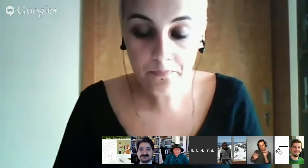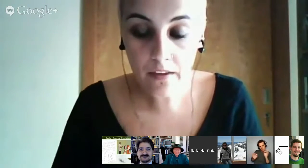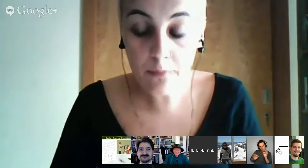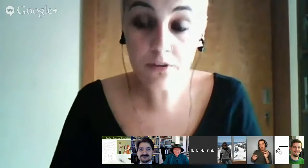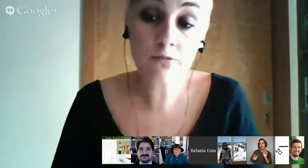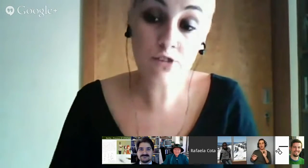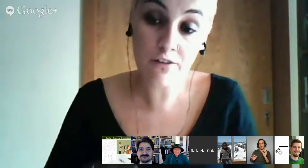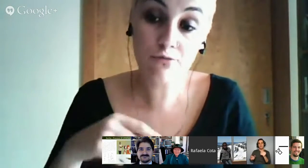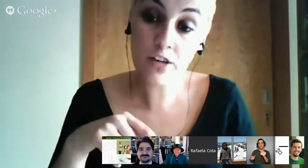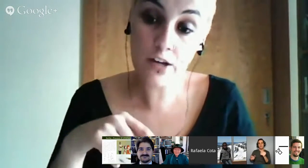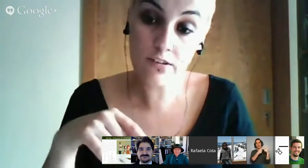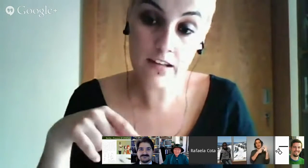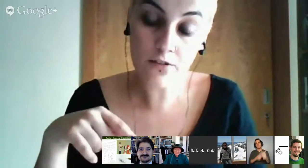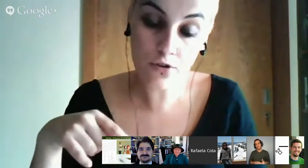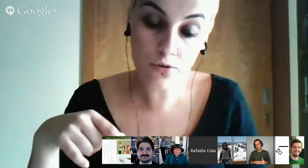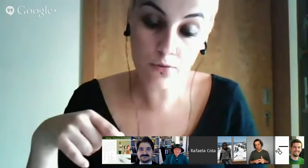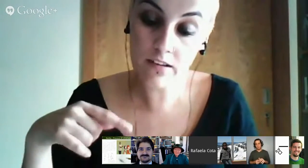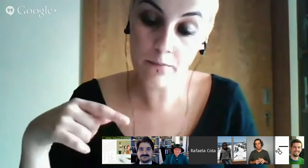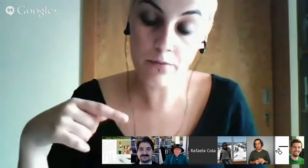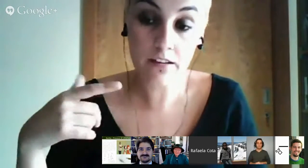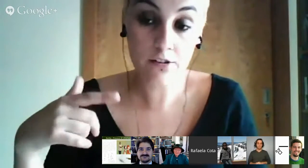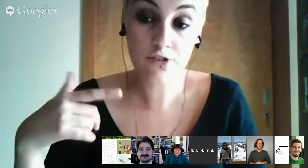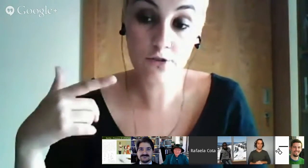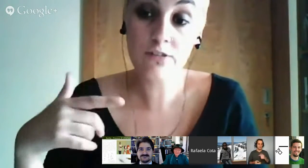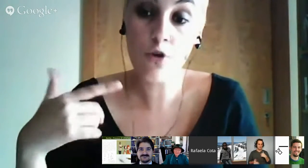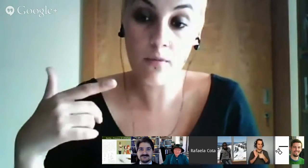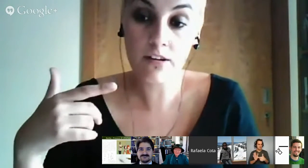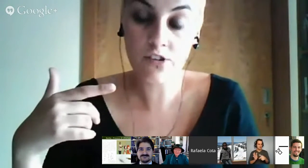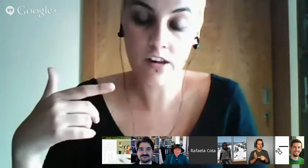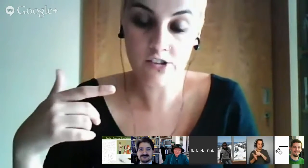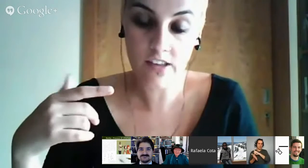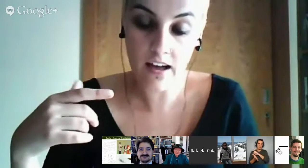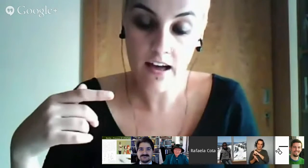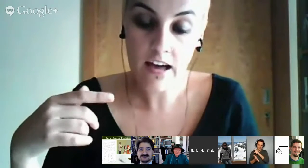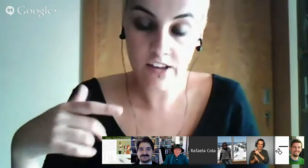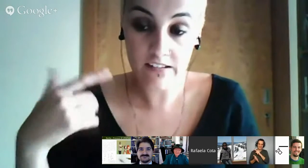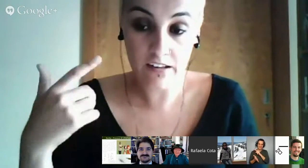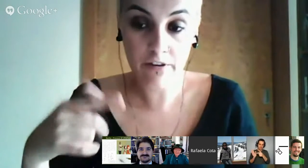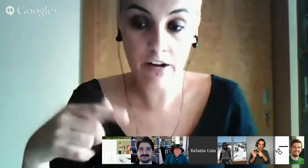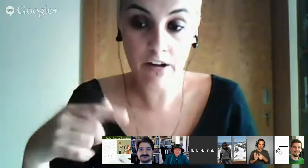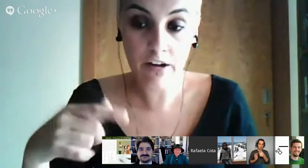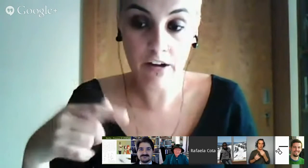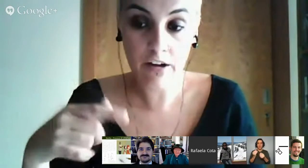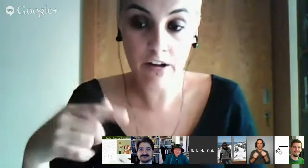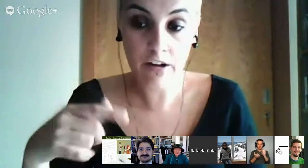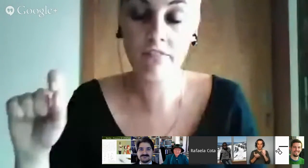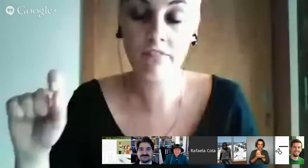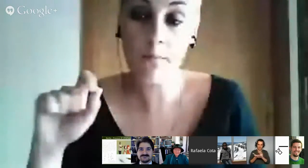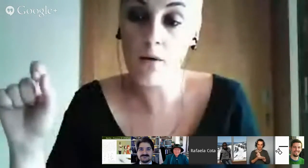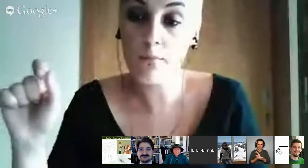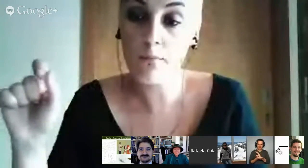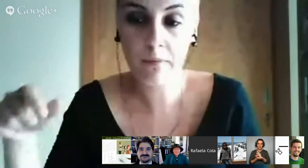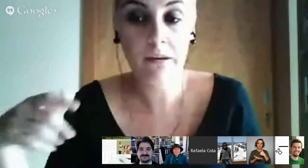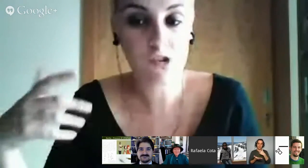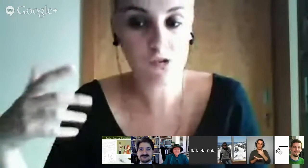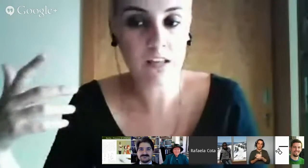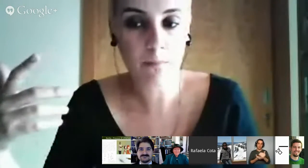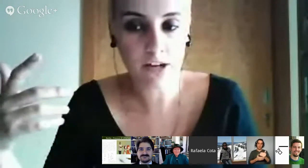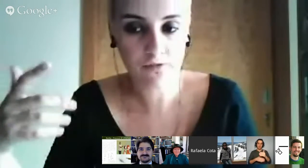e portanto, já vos mostrei no slide anterior um exemplo de como a escrita está a ser feita eu estou a começar a escrever à mão porque para mim neste momento é mais